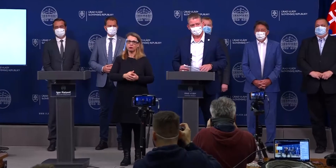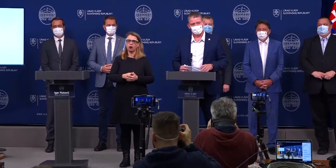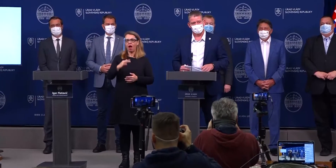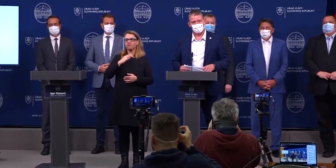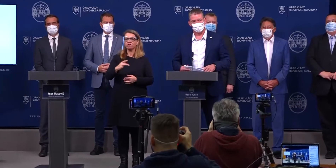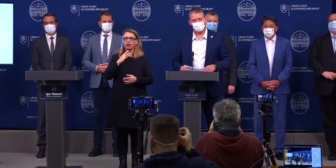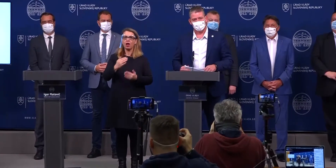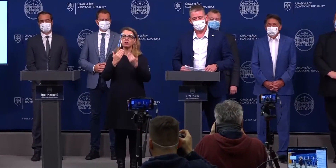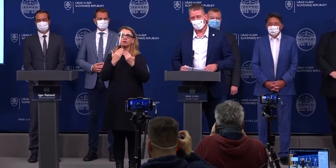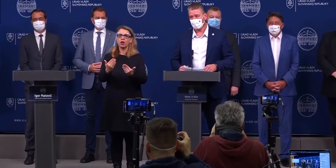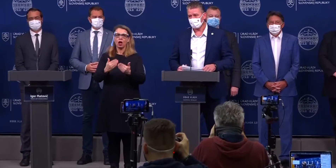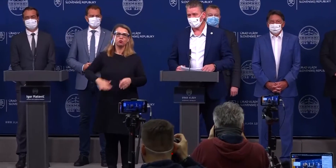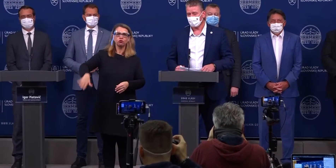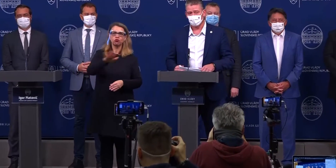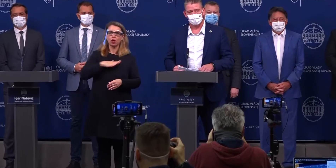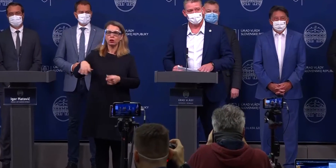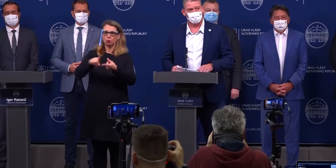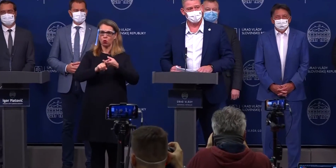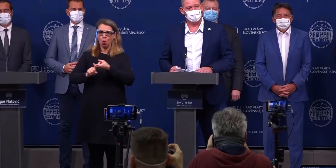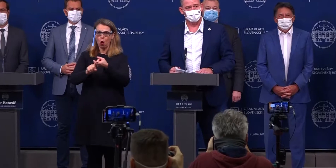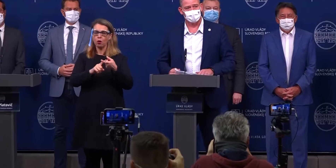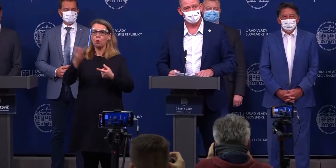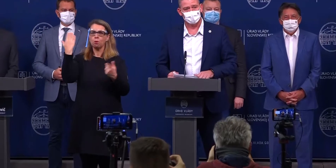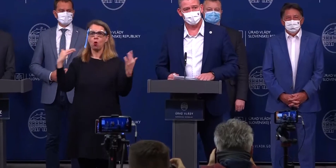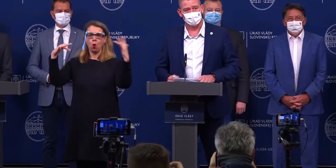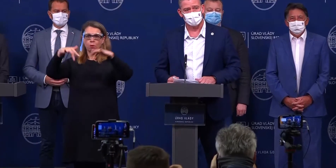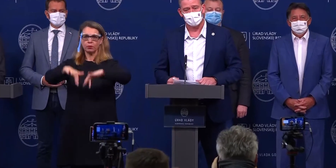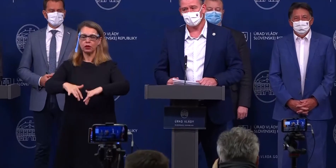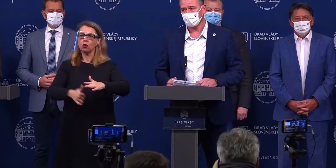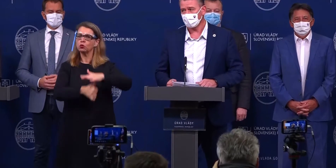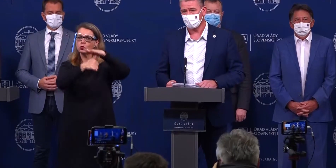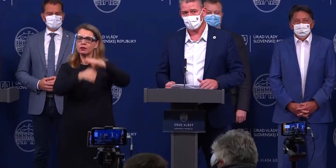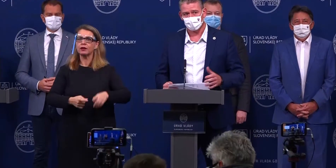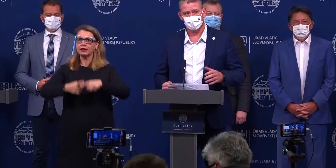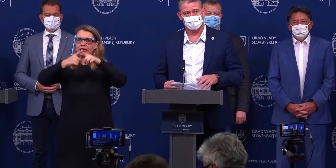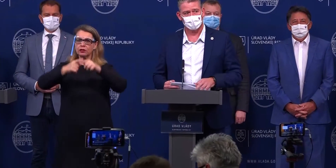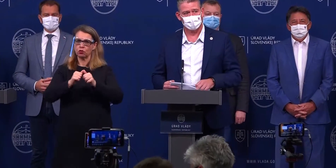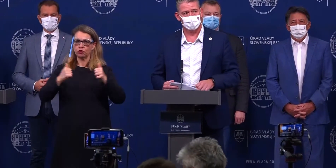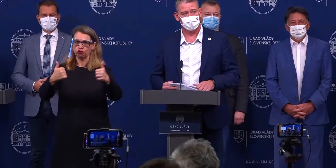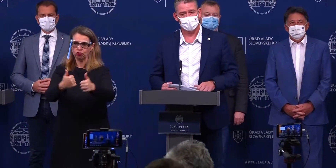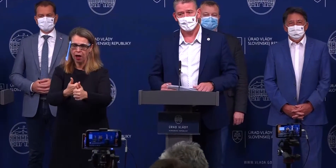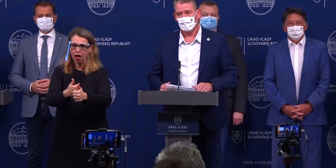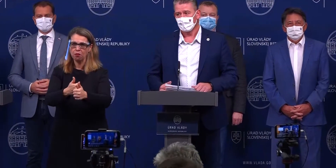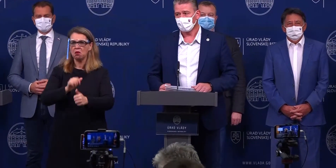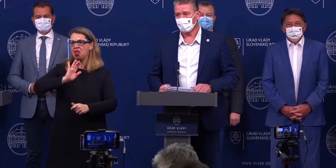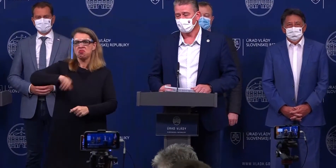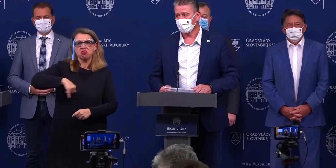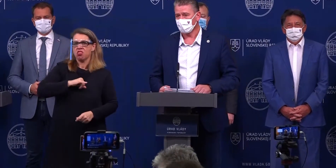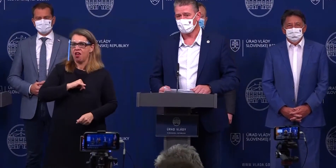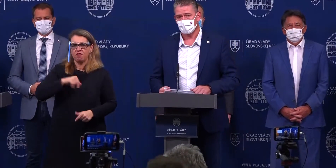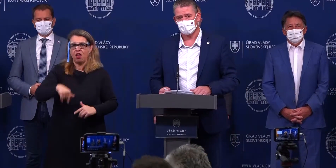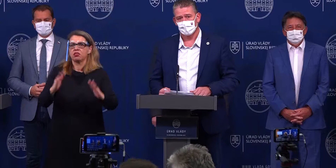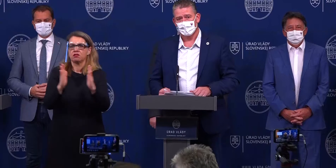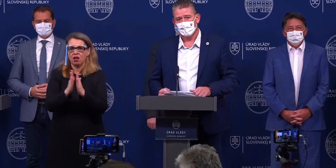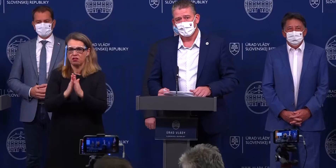vyjadriť vďaku všetkým kolegom a tým, ktorí sa na ústrednom krízovom štábe zúčastnili a venovali napriek tomu, že je dnes nedela tomu